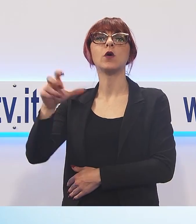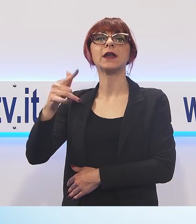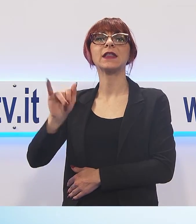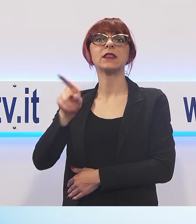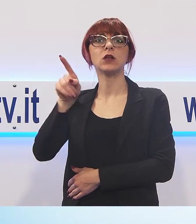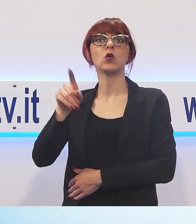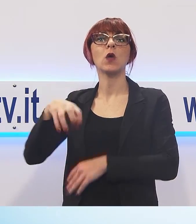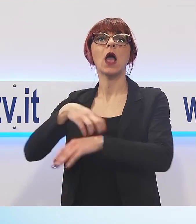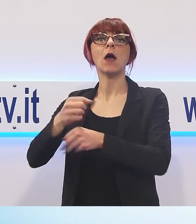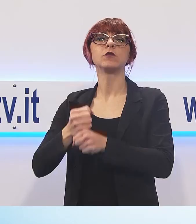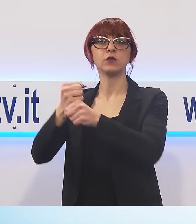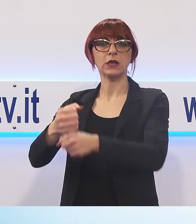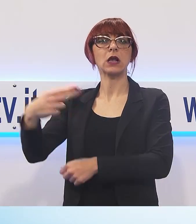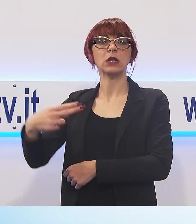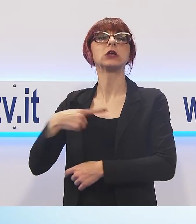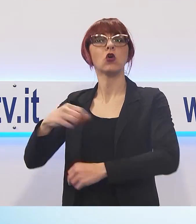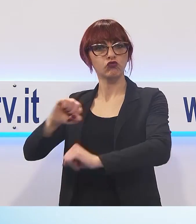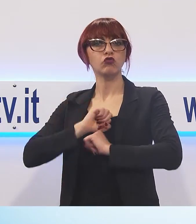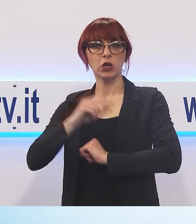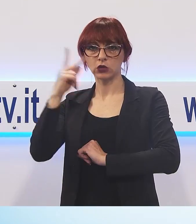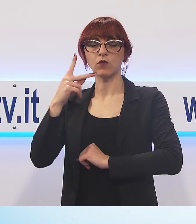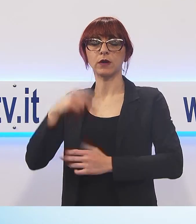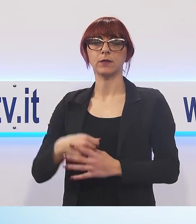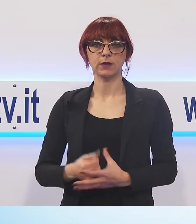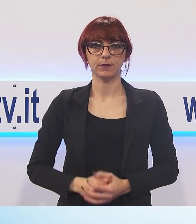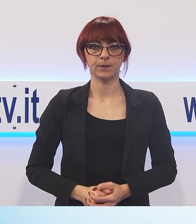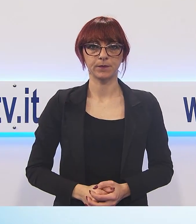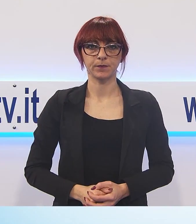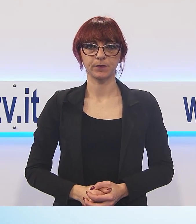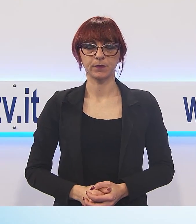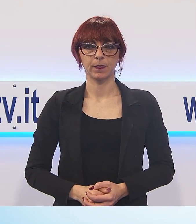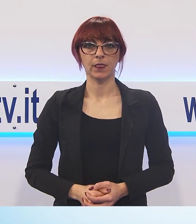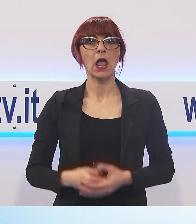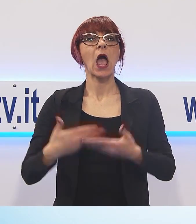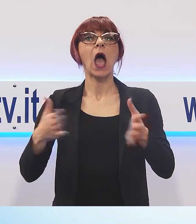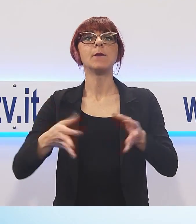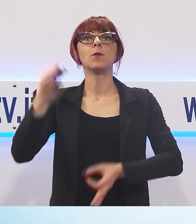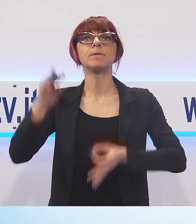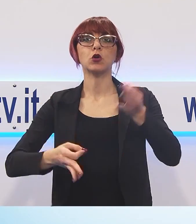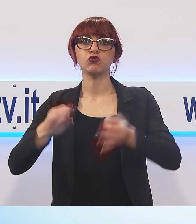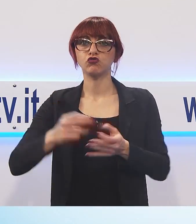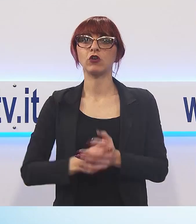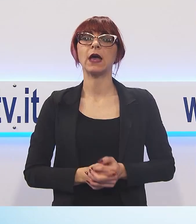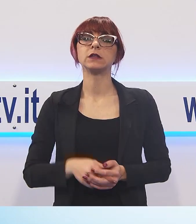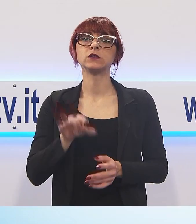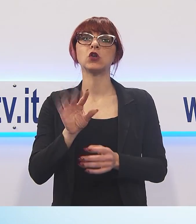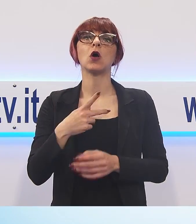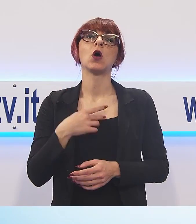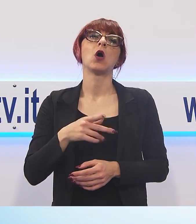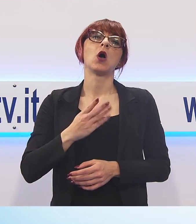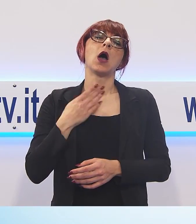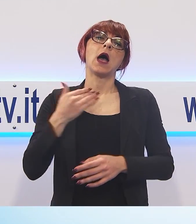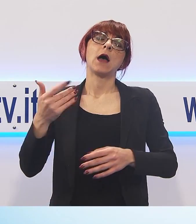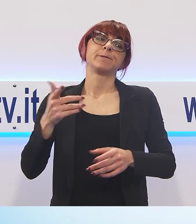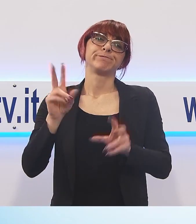delegato della holding e ci credo, e ci credo. Con l'apertura del processo di appello sono andati in prescrizione, come noto, i reati di lesioni